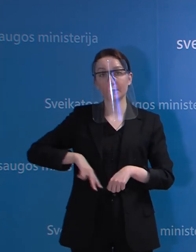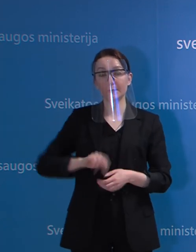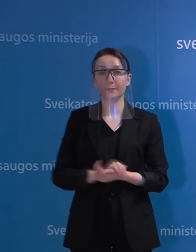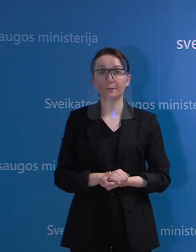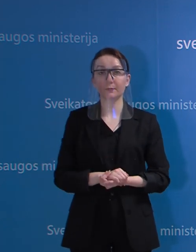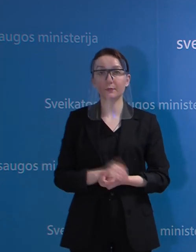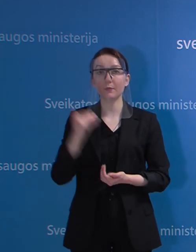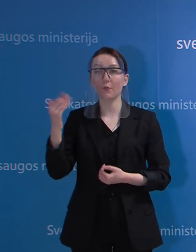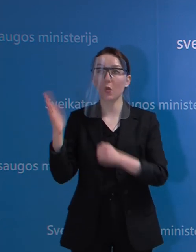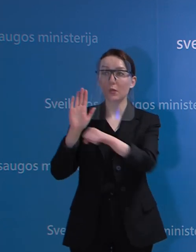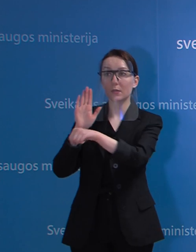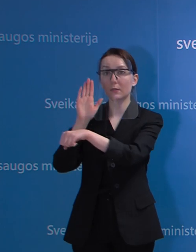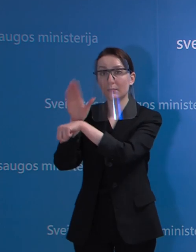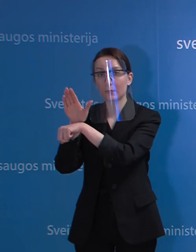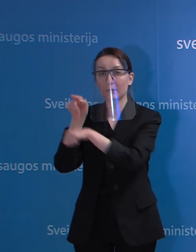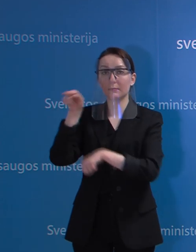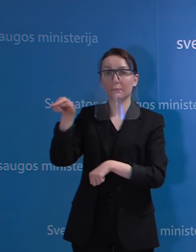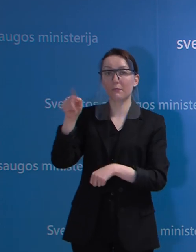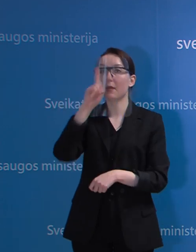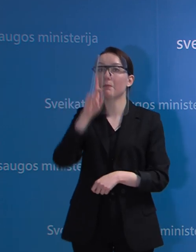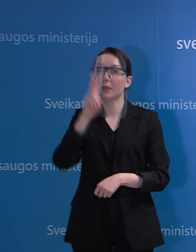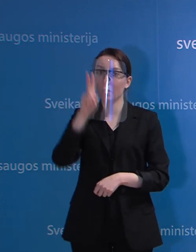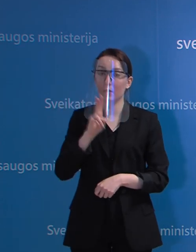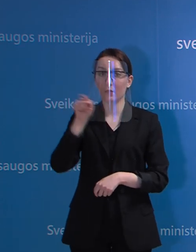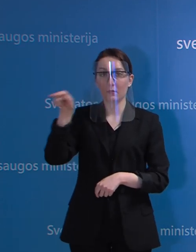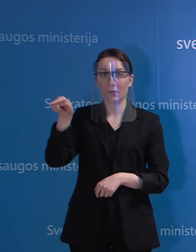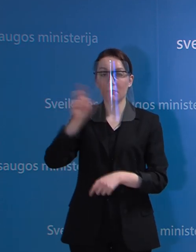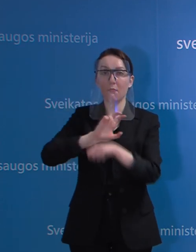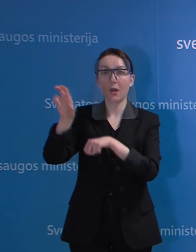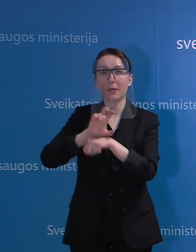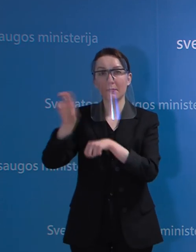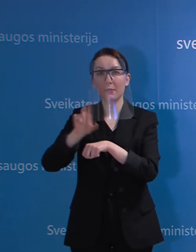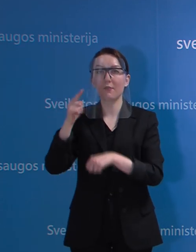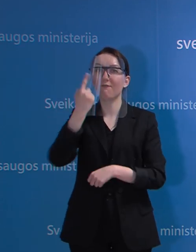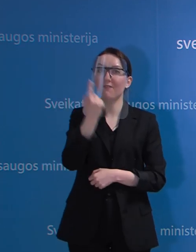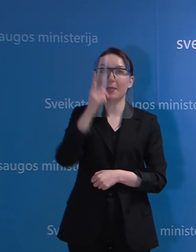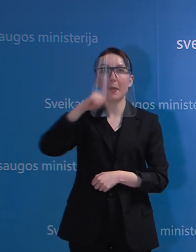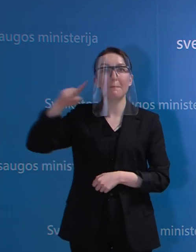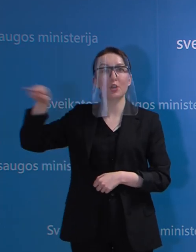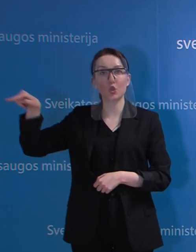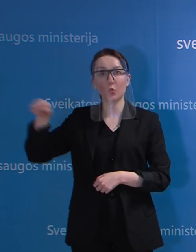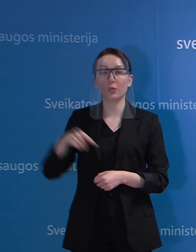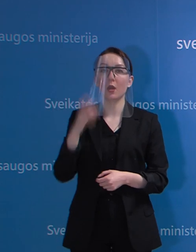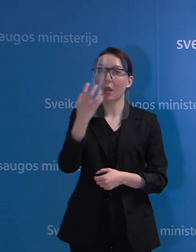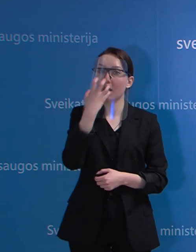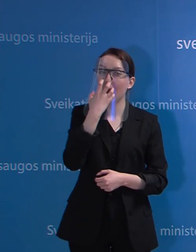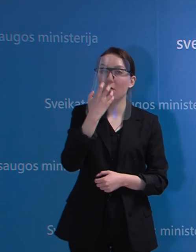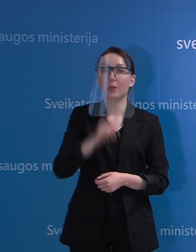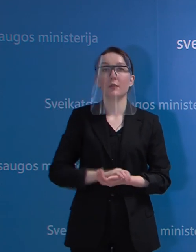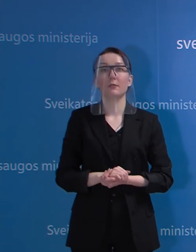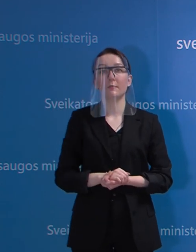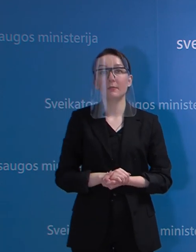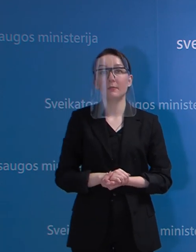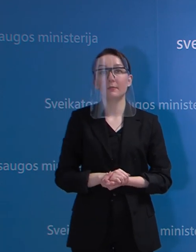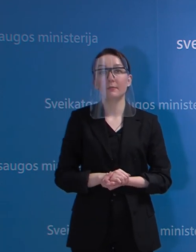turim jos įsipareigojimą, kad per keletą mėnesių jie pagamins apie milijono tokių kaukių respiratorių.